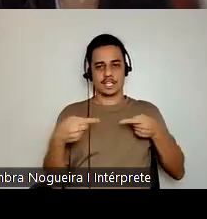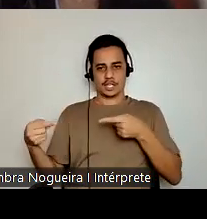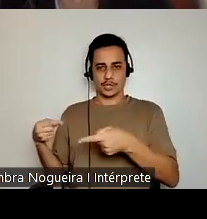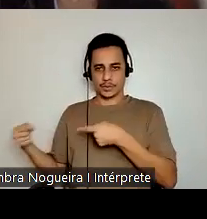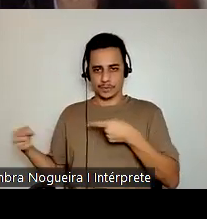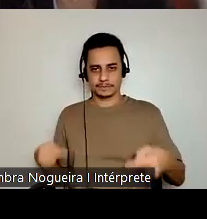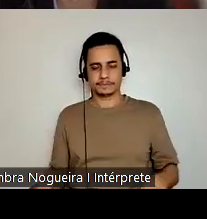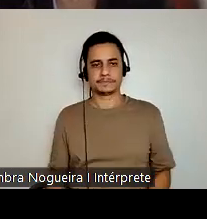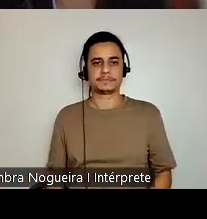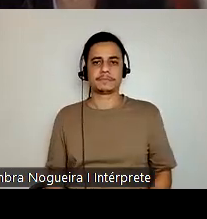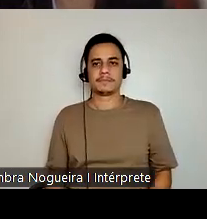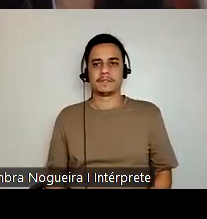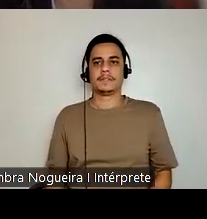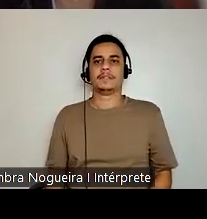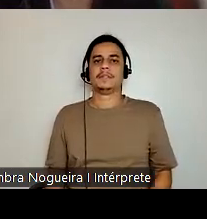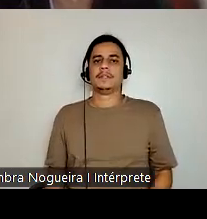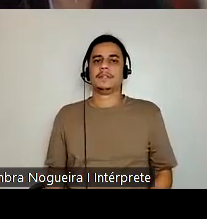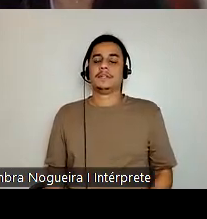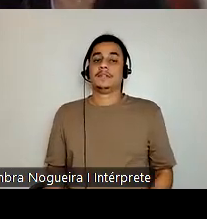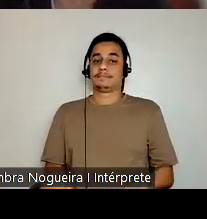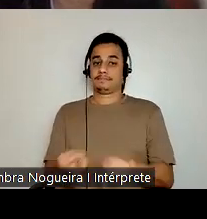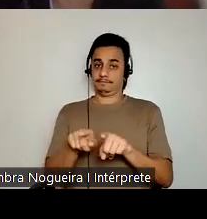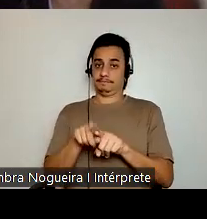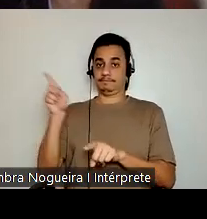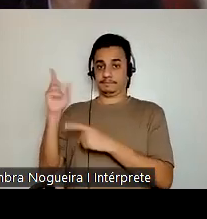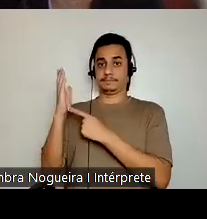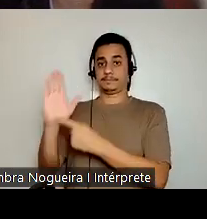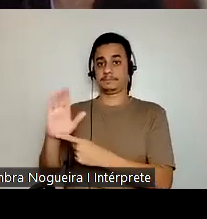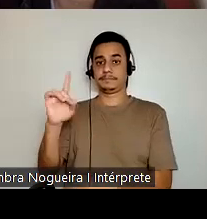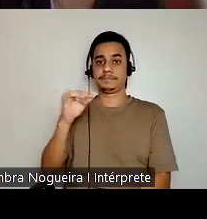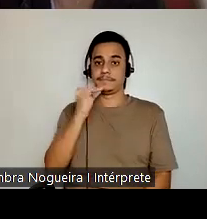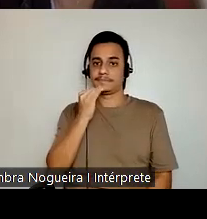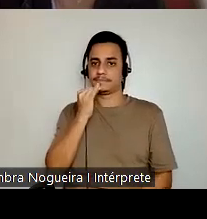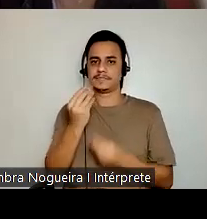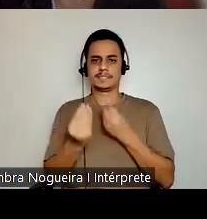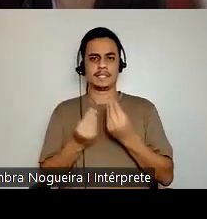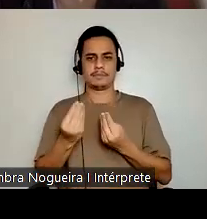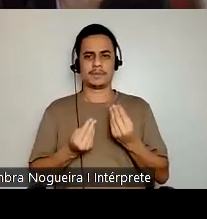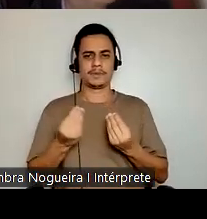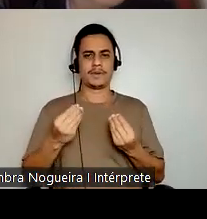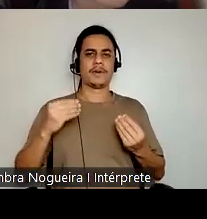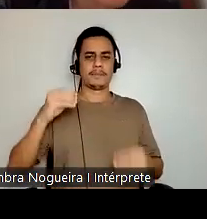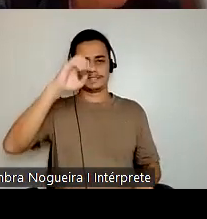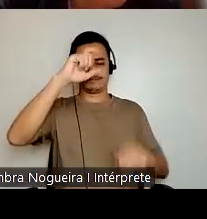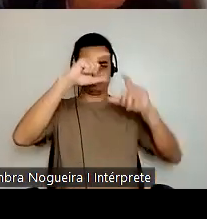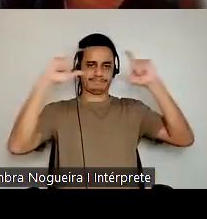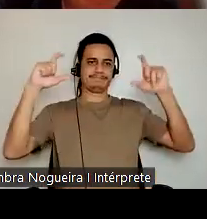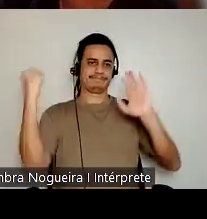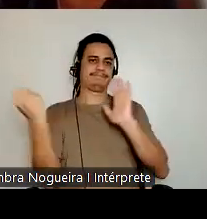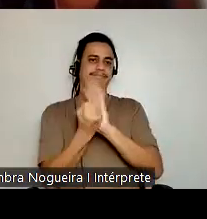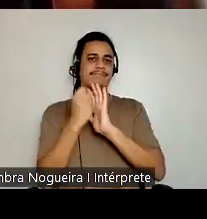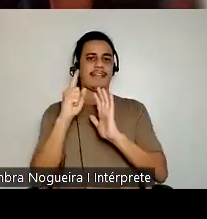E também ressalta-se como exemplo dessa dinâmica do estereótipo de eternos estrangeiros.